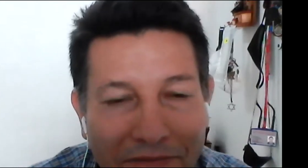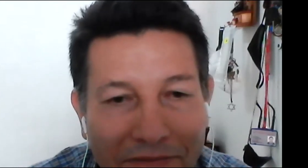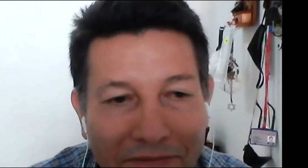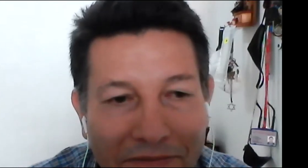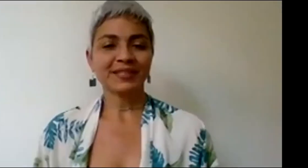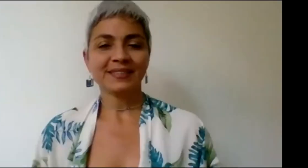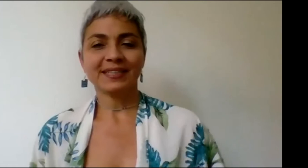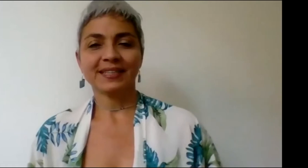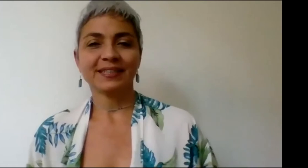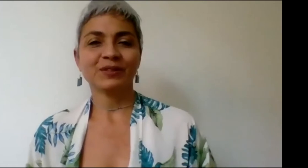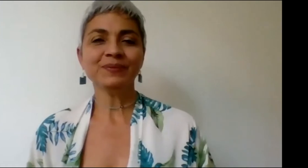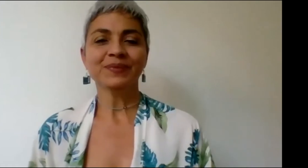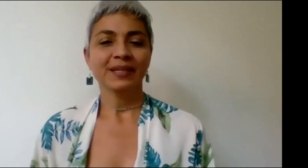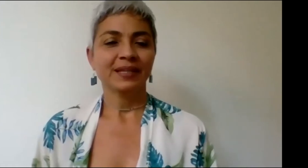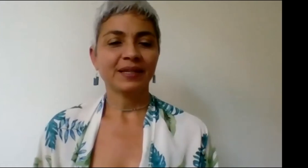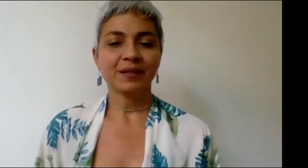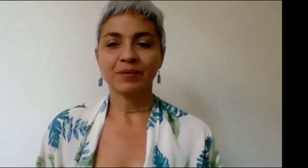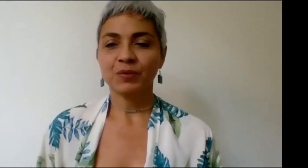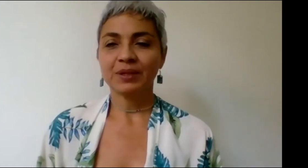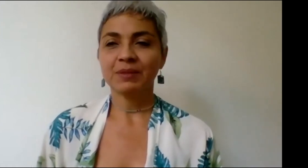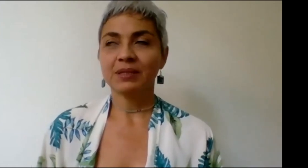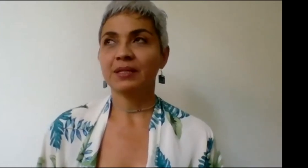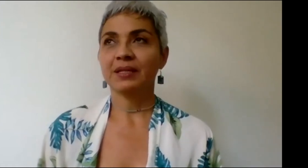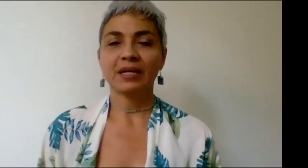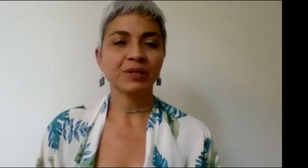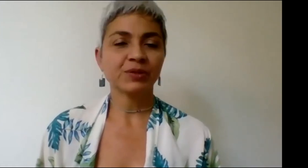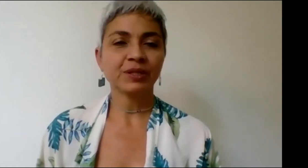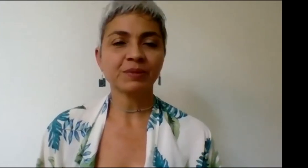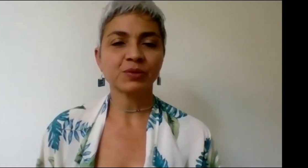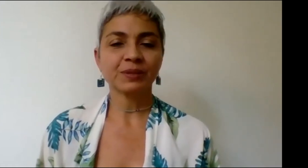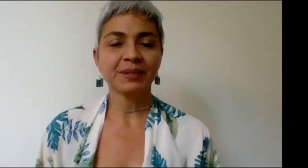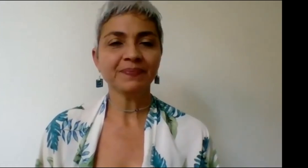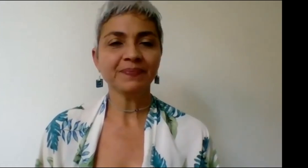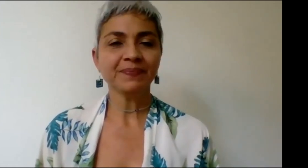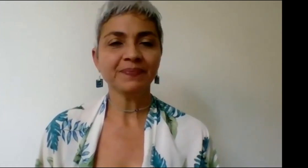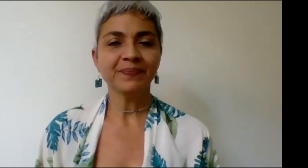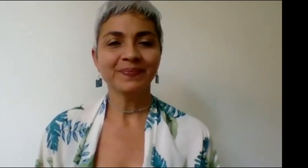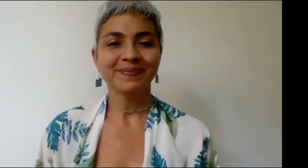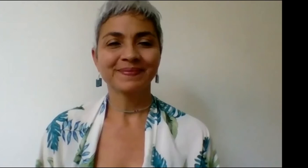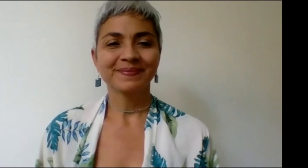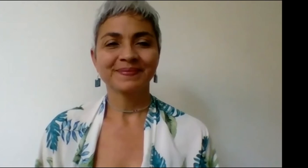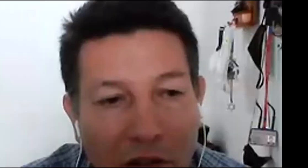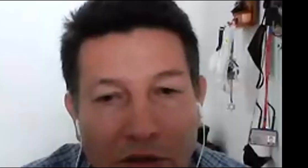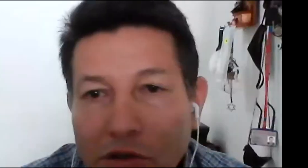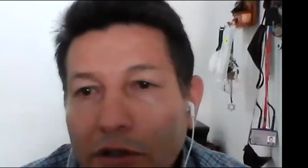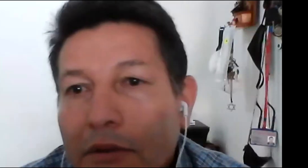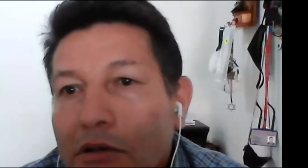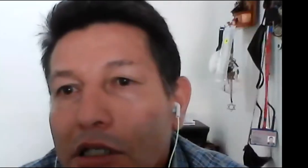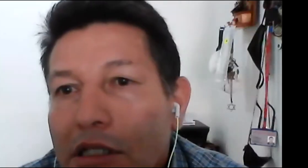Muchas gracias, Alejandro. Cuéntame si hay buen sonido, ¿me escuchan bien? Yo la escucho bien, no sé si